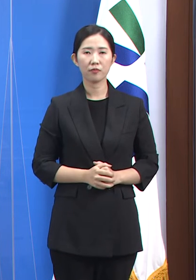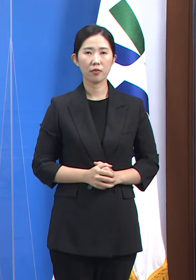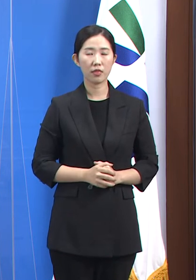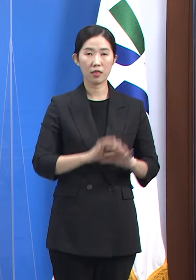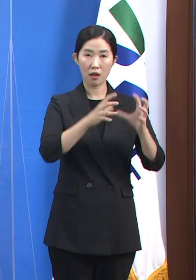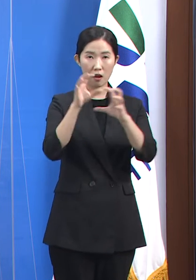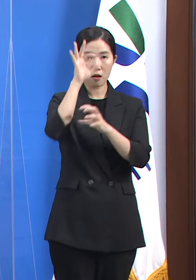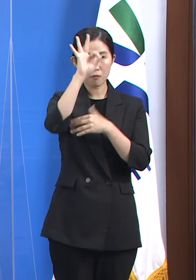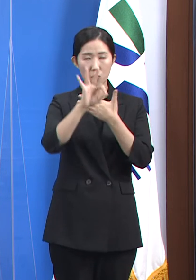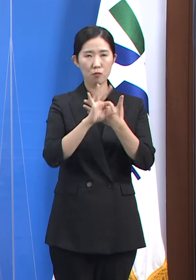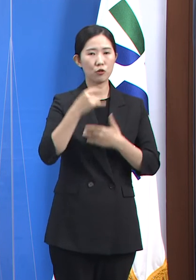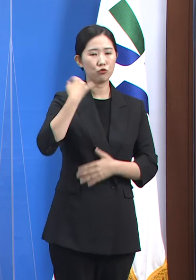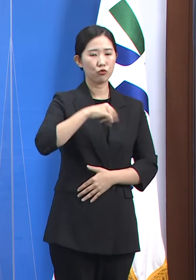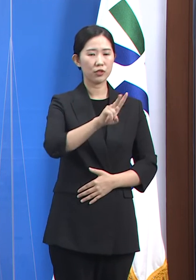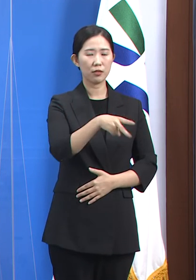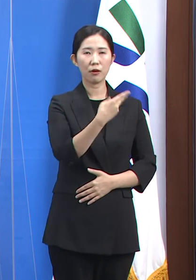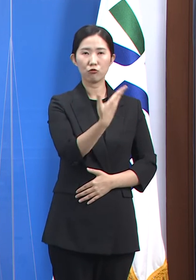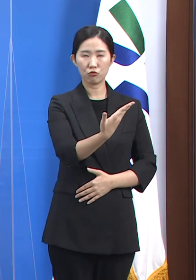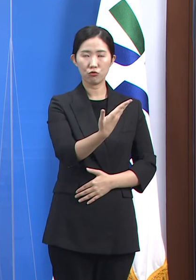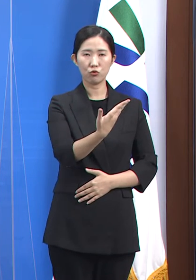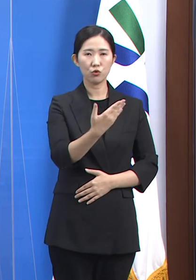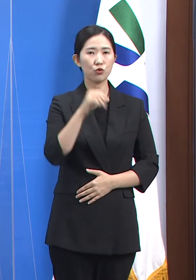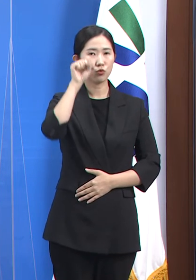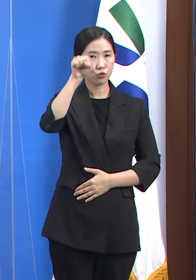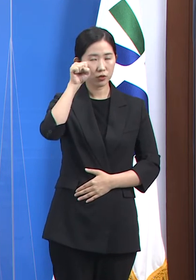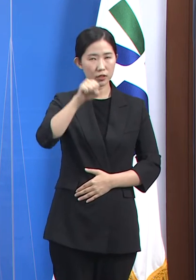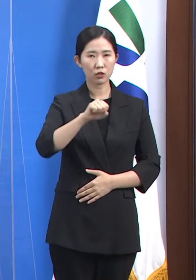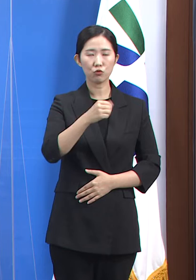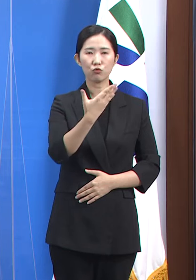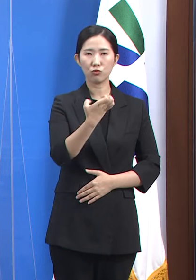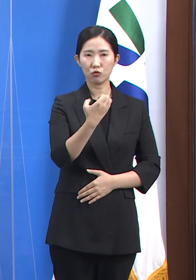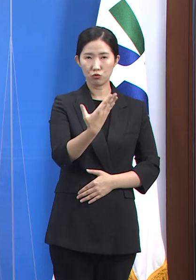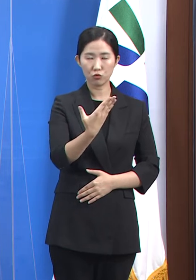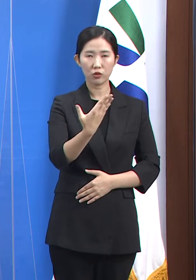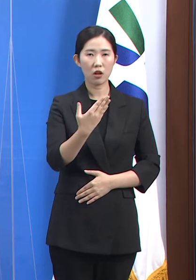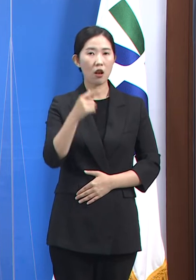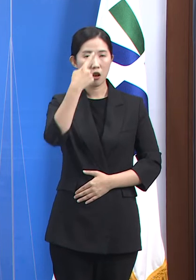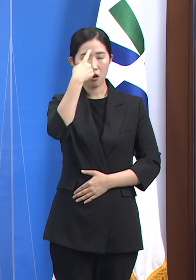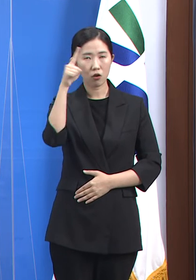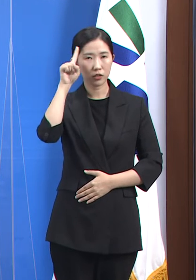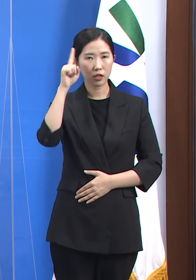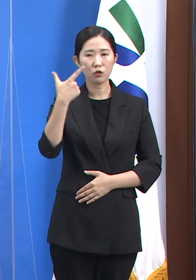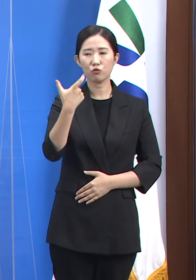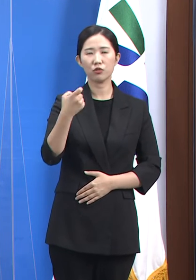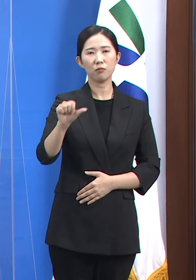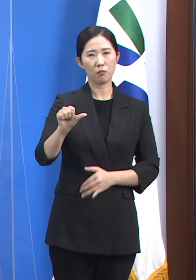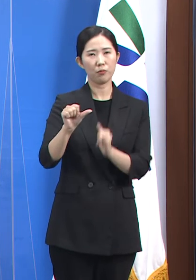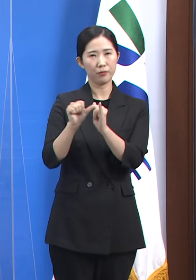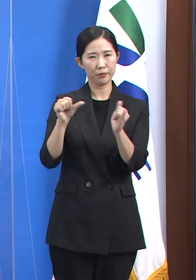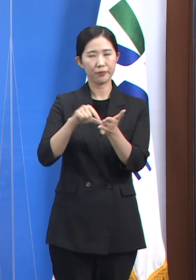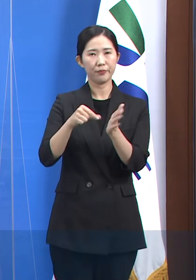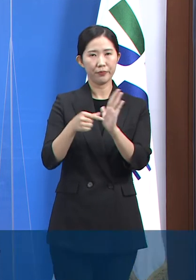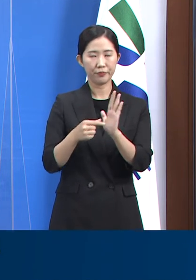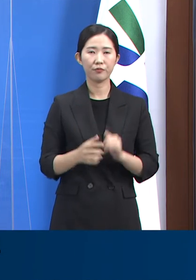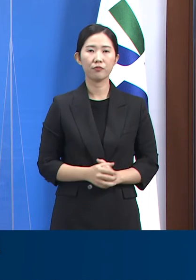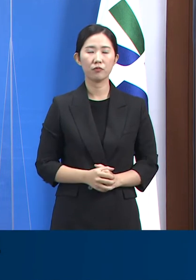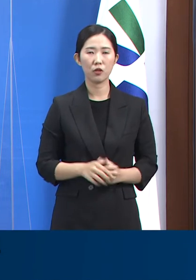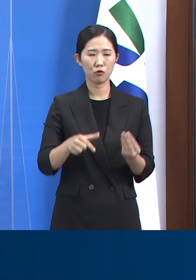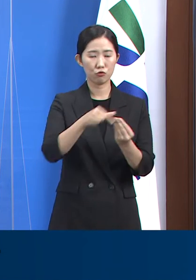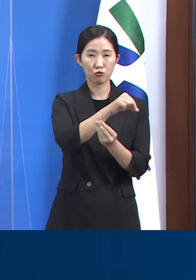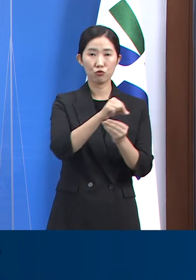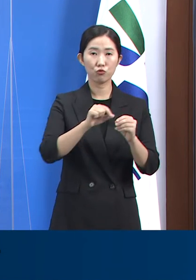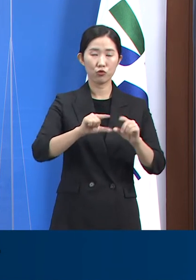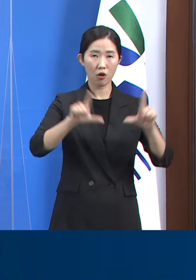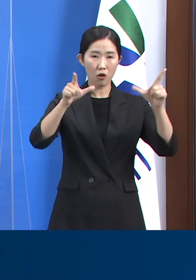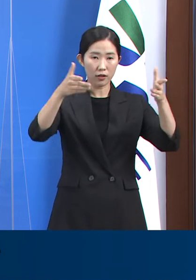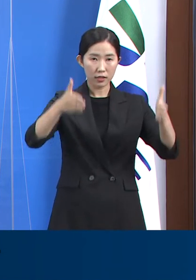중국이 209명, 우즈베키스탄 99명, 러시아 65명 순으로 나타났습니다. 추석 연휴 기간인